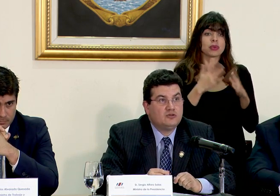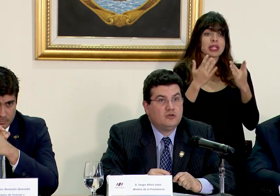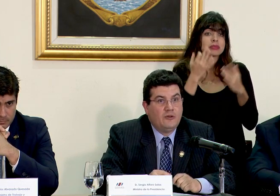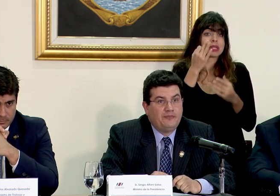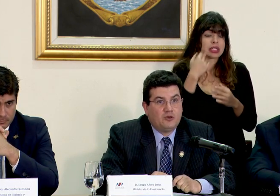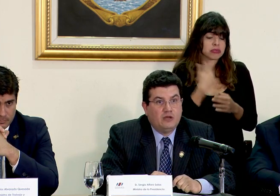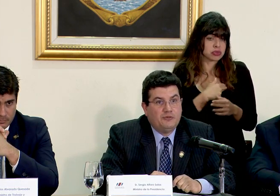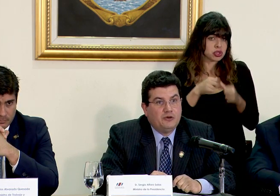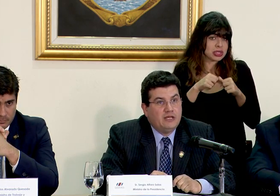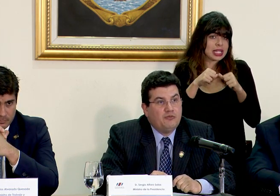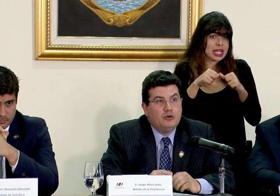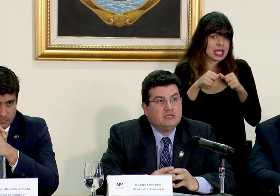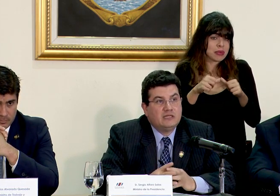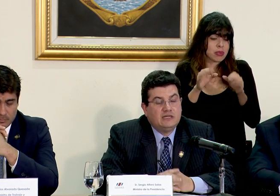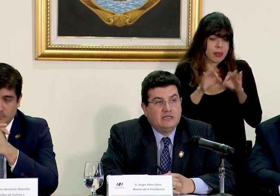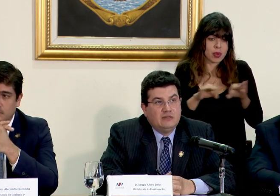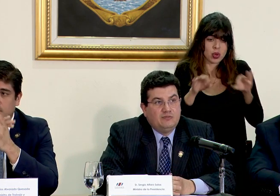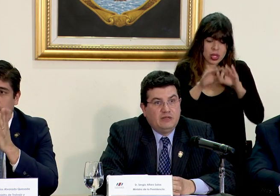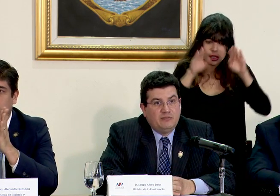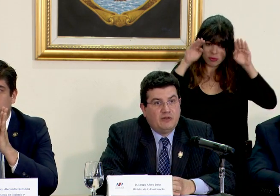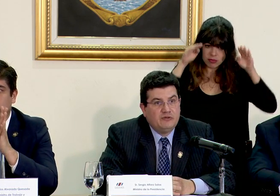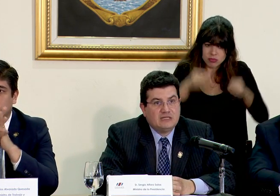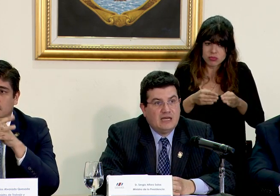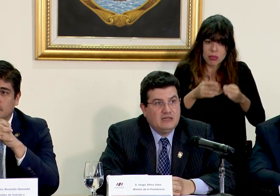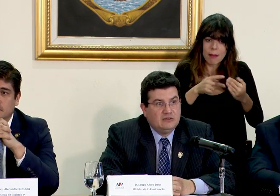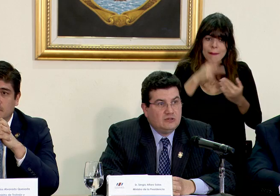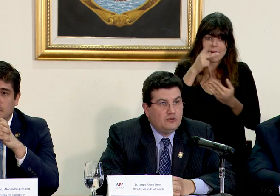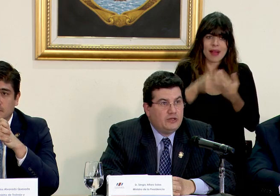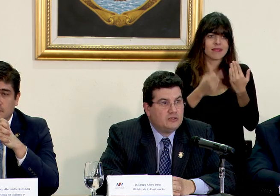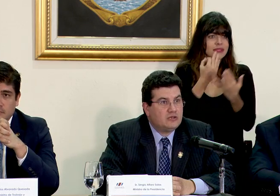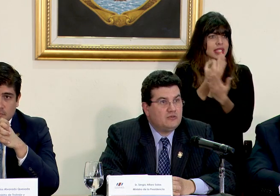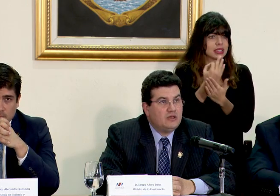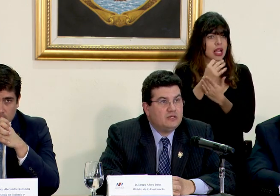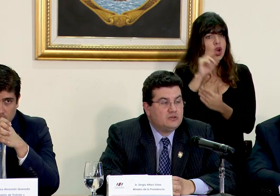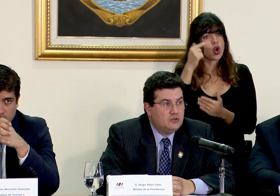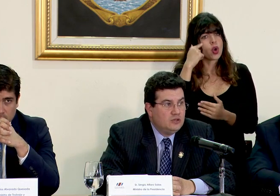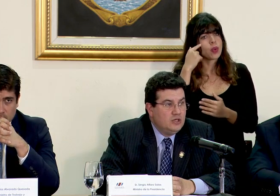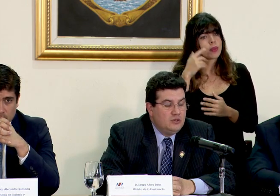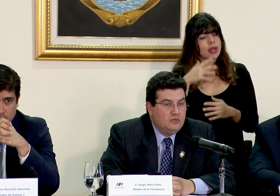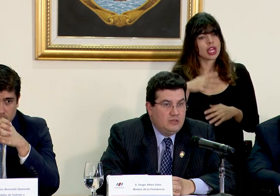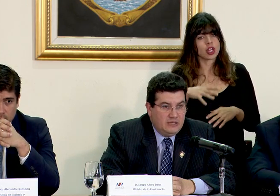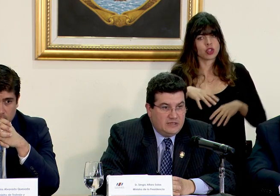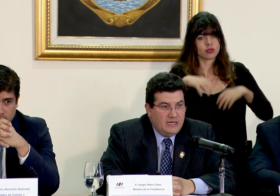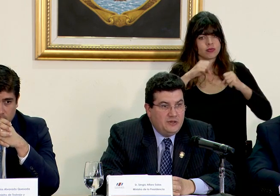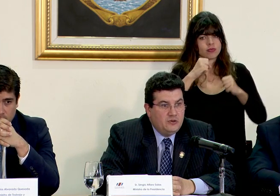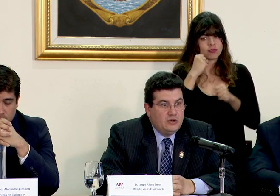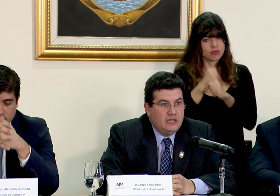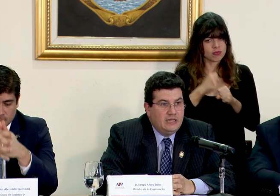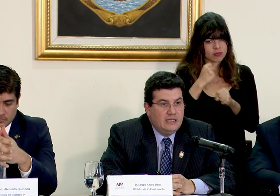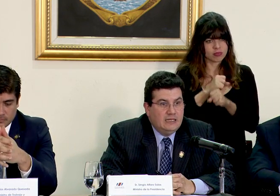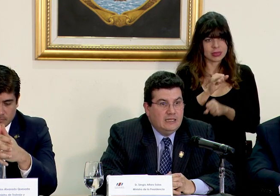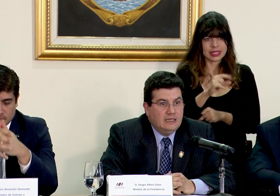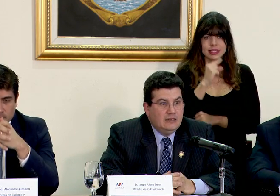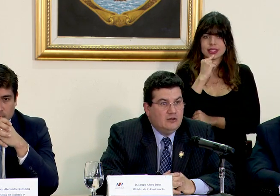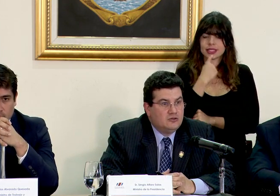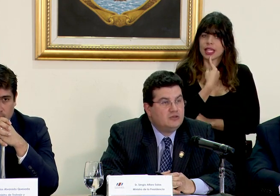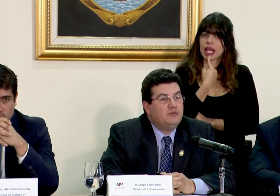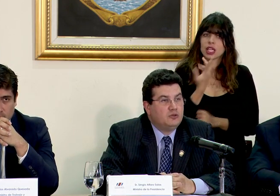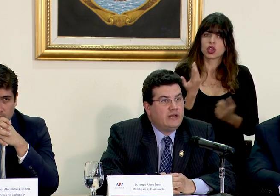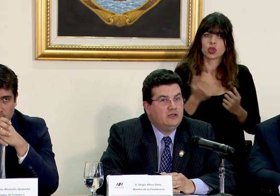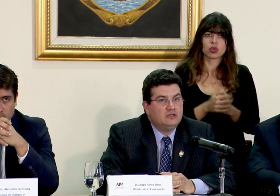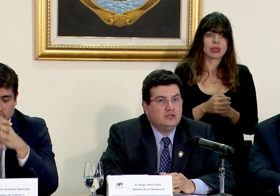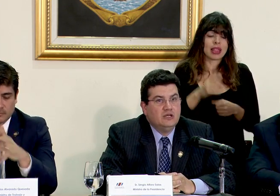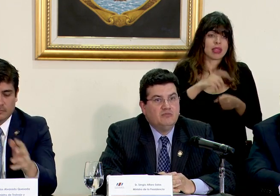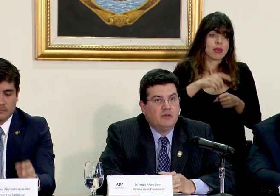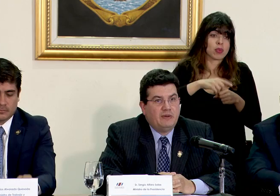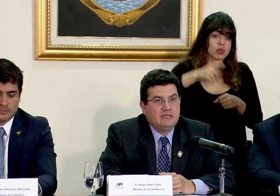seguimos con la prioridad puesta en el plan fiscal el gobierno se ha tomado esto en serio los